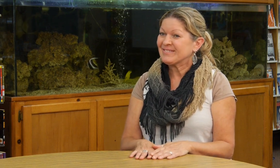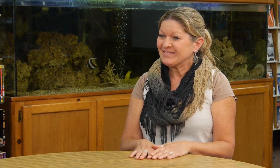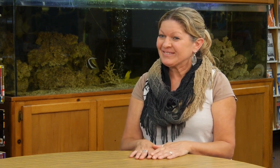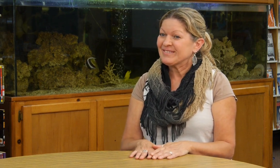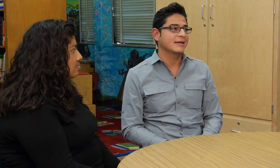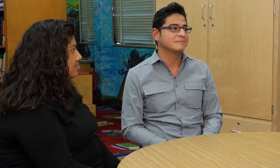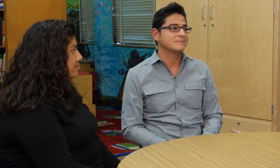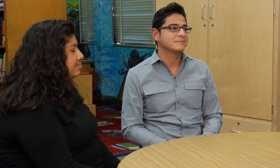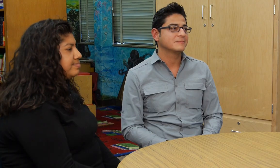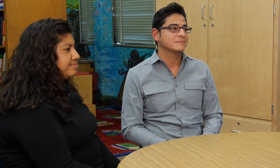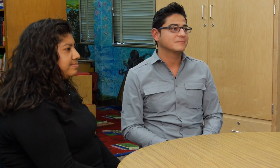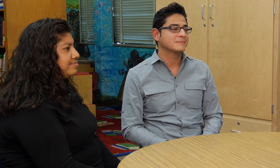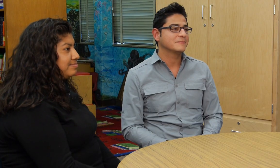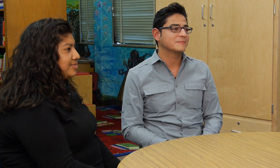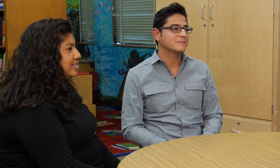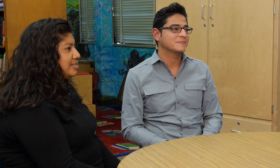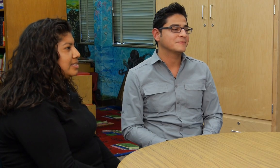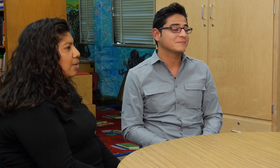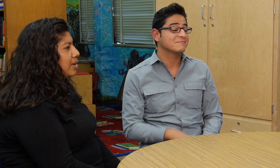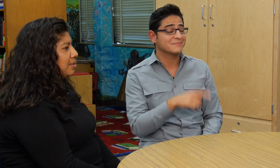herramienta. Sí, de acuerdo.